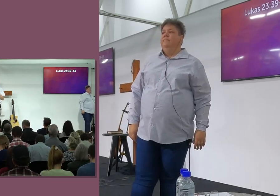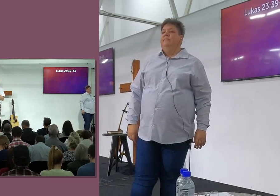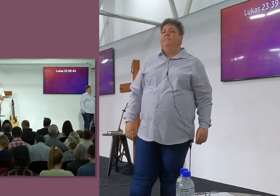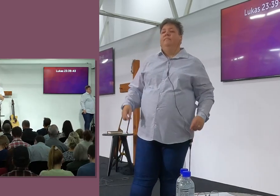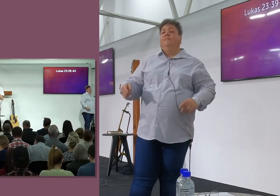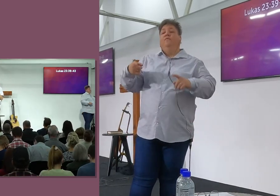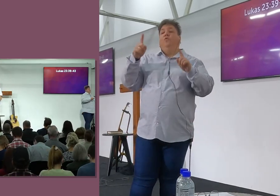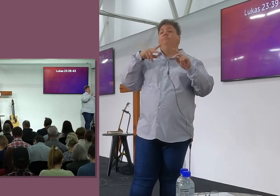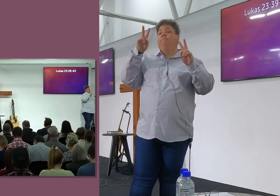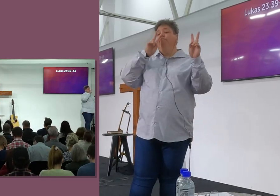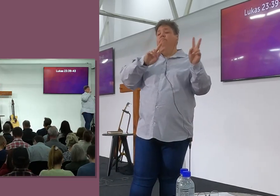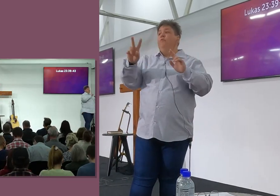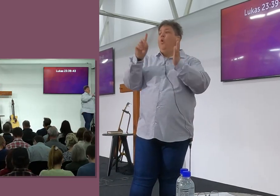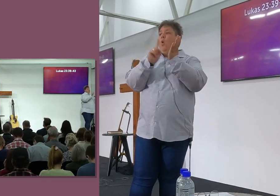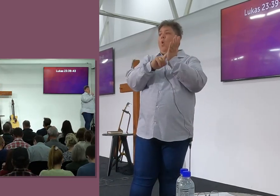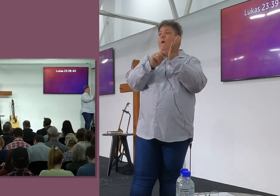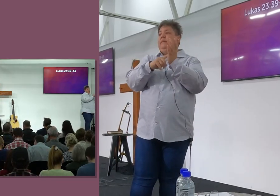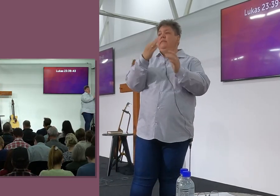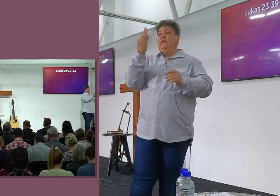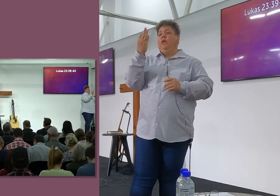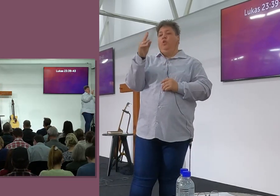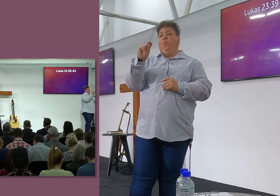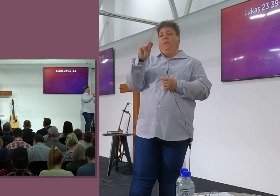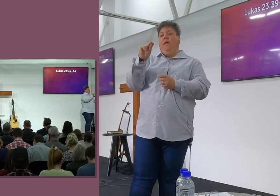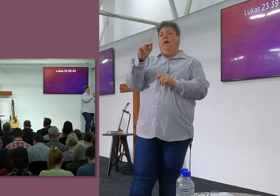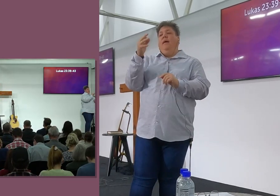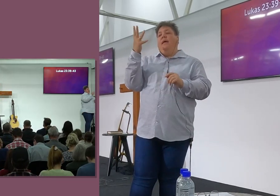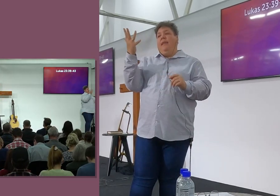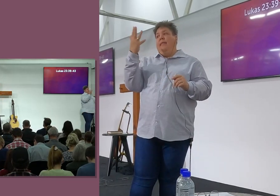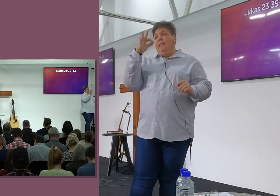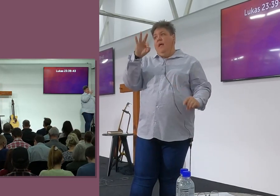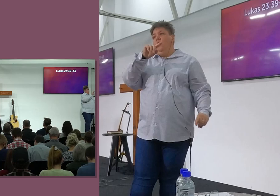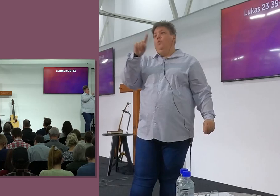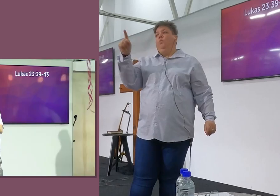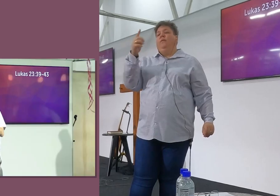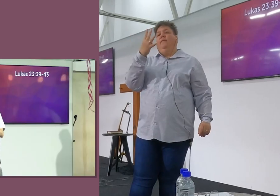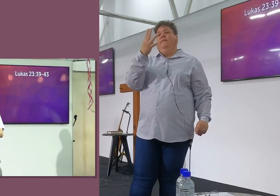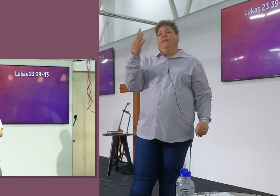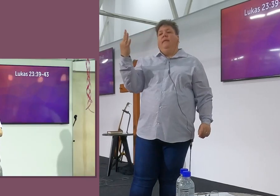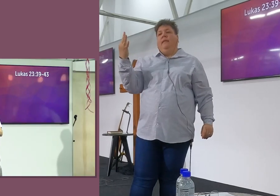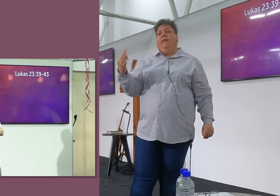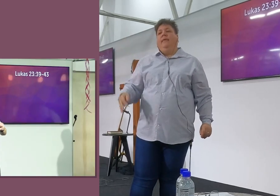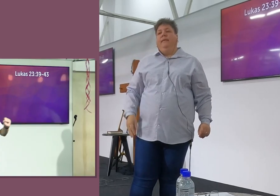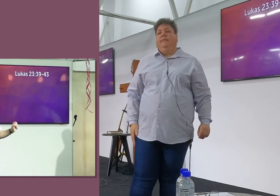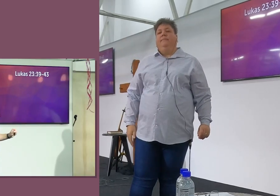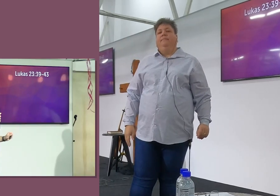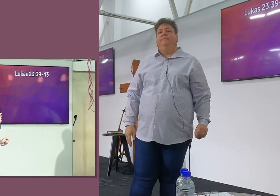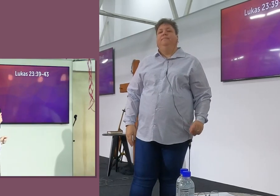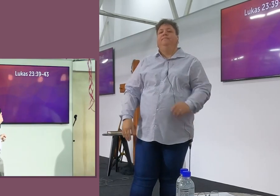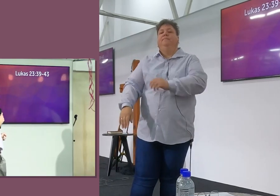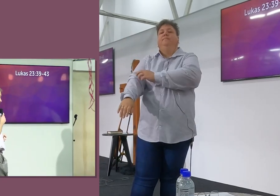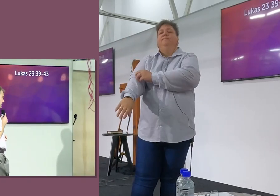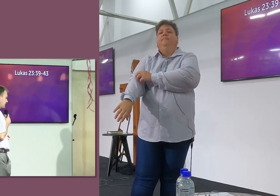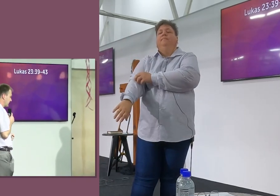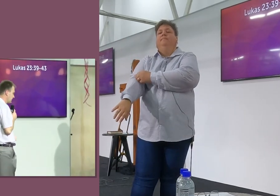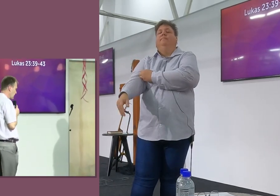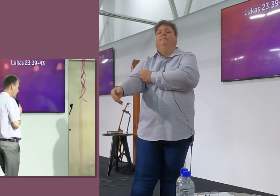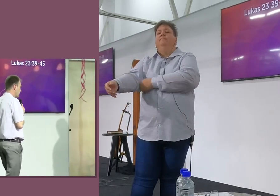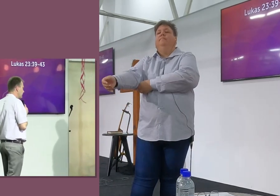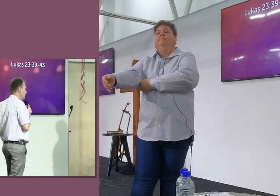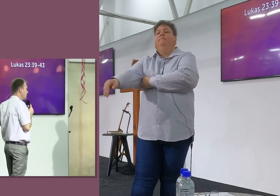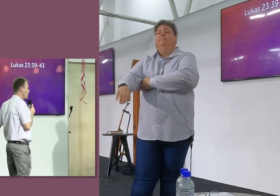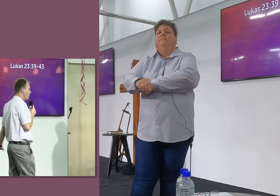dankie, Kom vir oogend uit Lukas 23, En ons gaan een paar verse lees, Vanaf vers 39, Lukas 23, Vanaf vers 39, Tot 43,